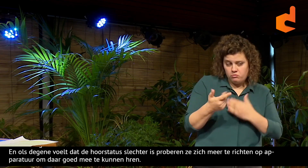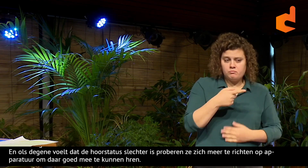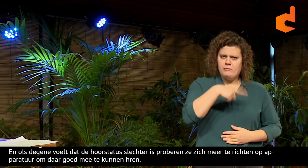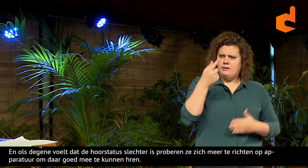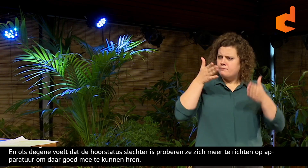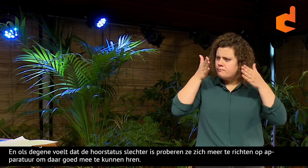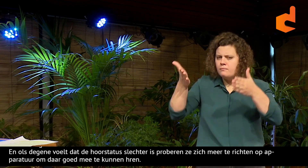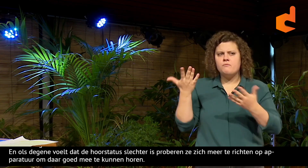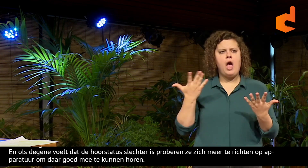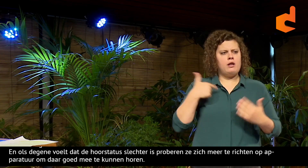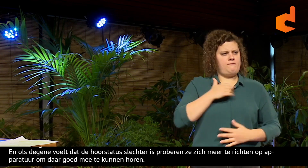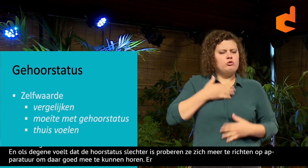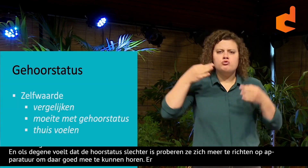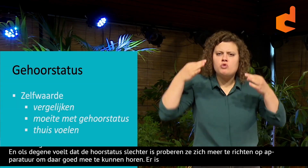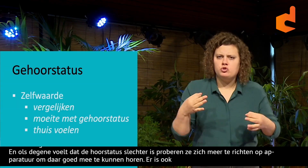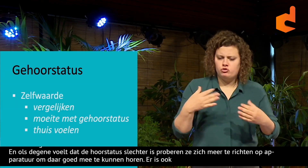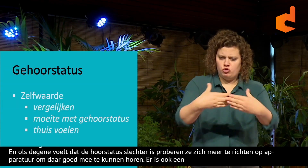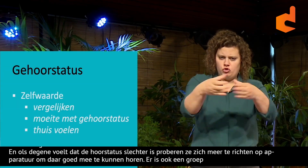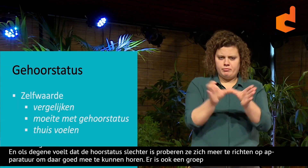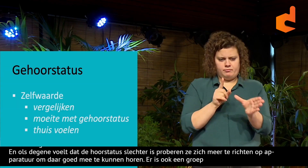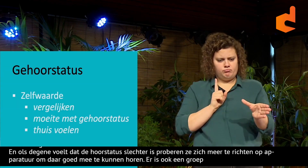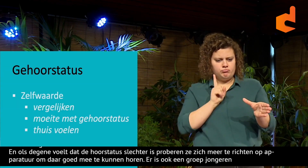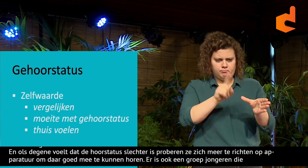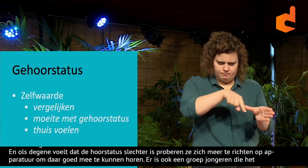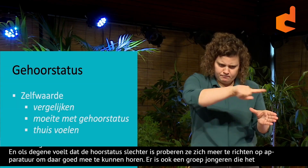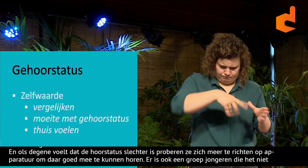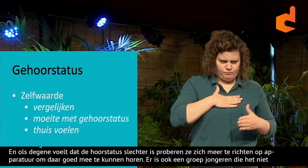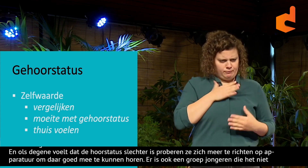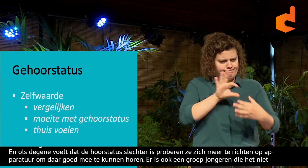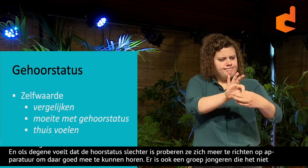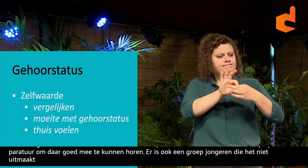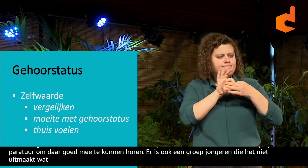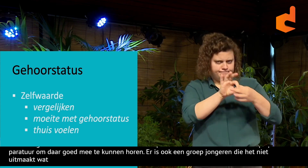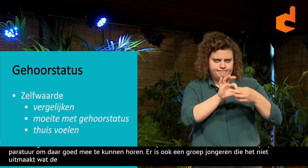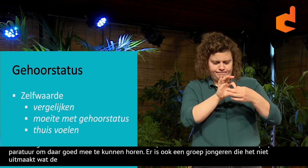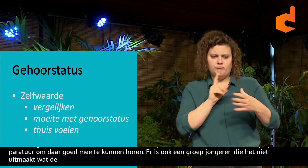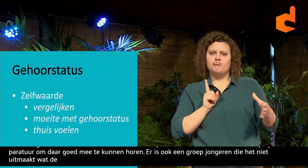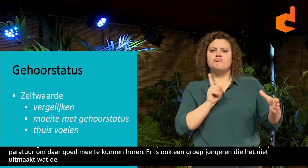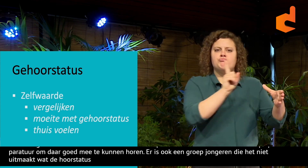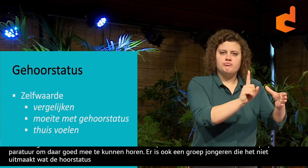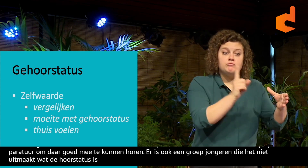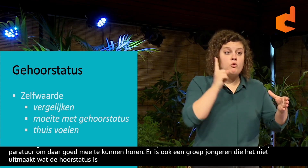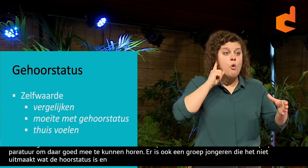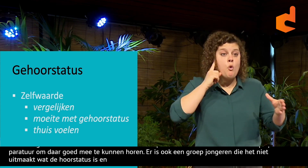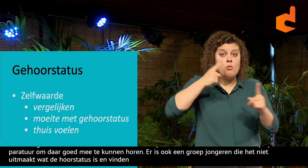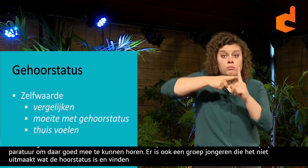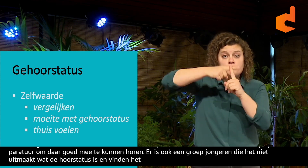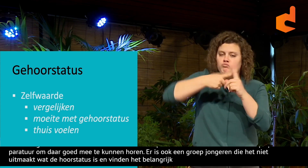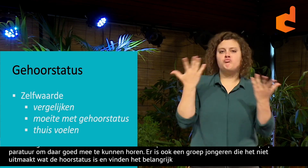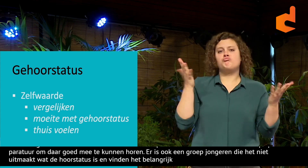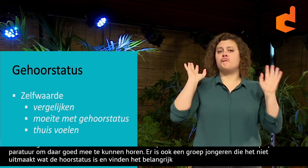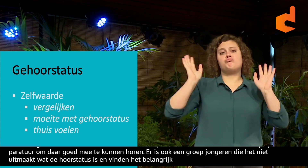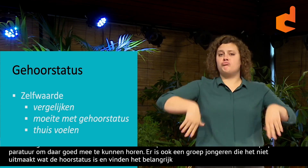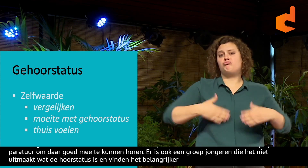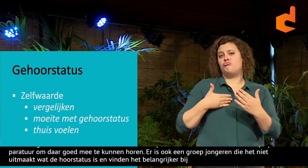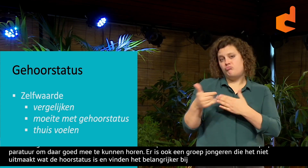Er is ook een groep jongeren die het niet uitmaakt wat de hoorstatus is. En die vinden het belangrijker te weten bij welke groep ze zich thuis voelen.